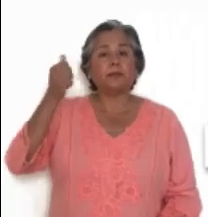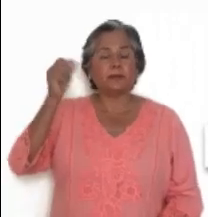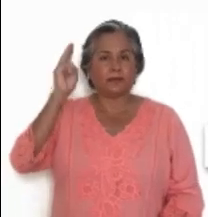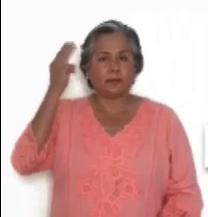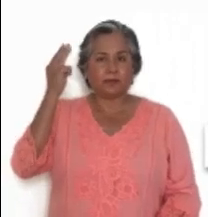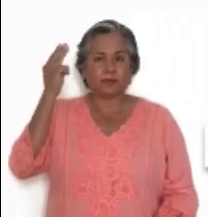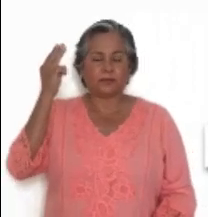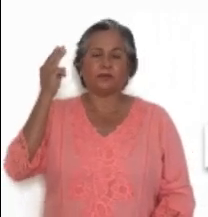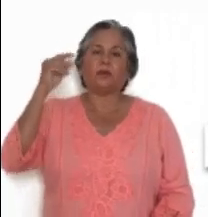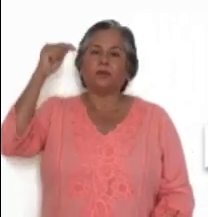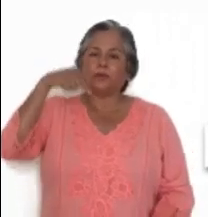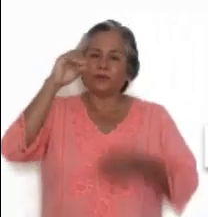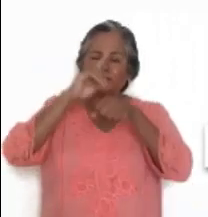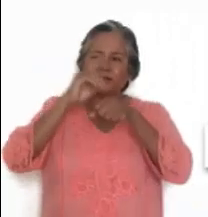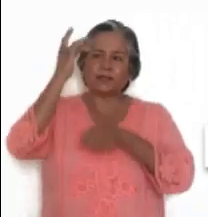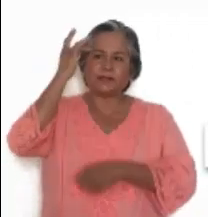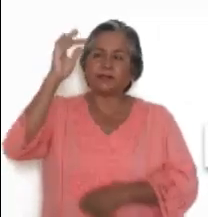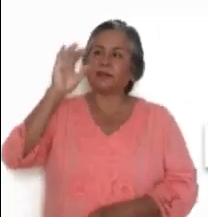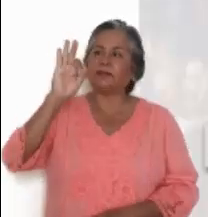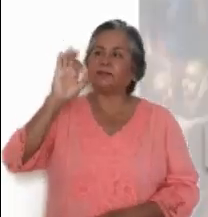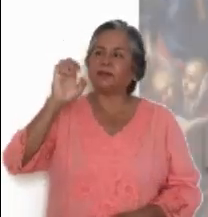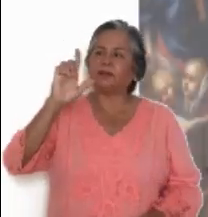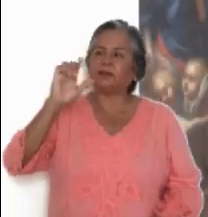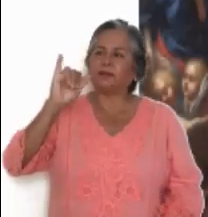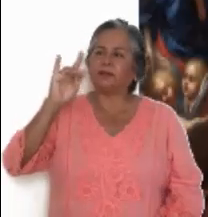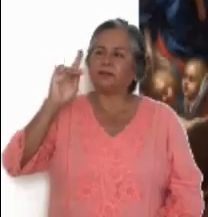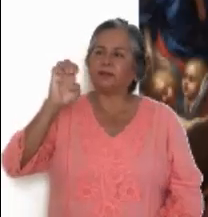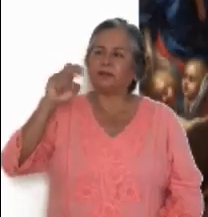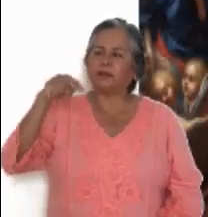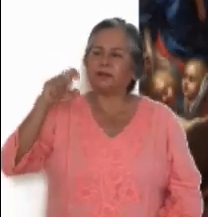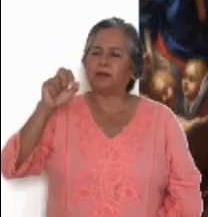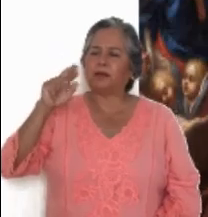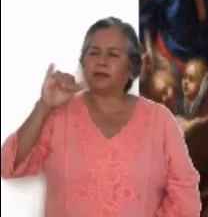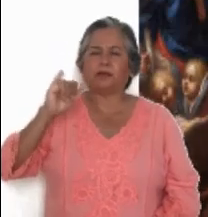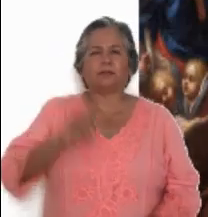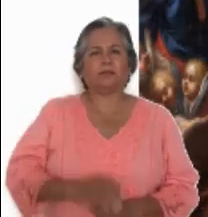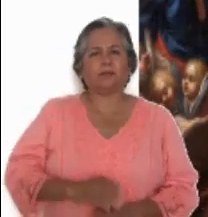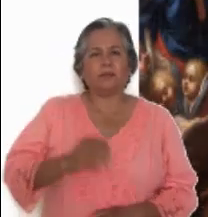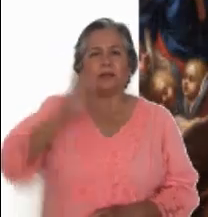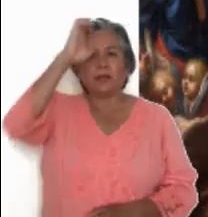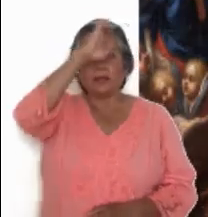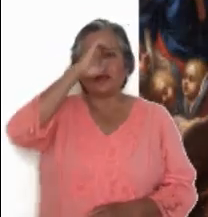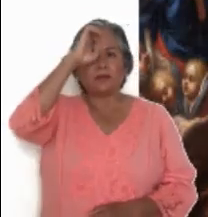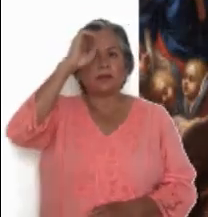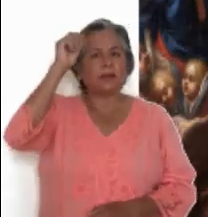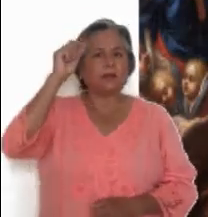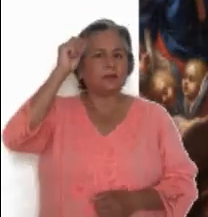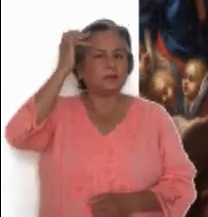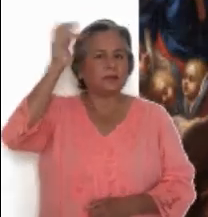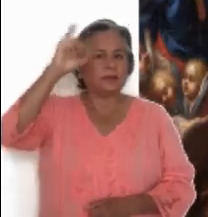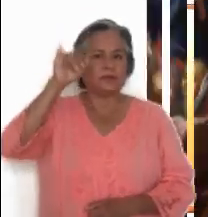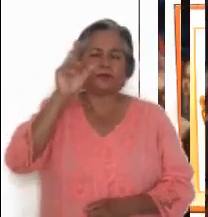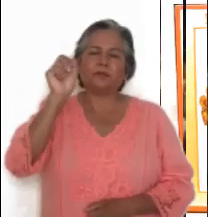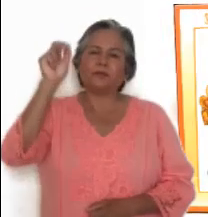26 de mayo, hoy celebramos a San Felipe Neri. Evangelio según San Juan, capítulo